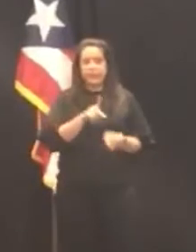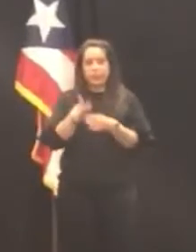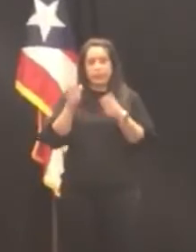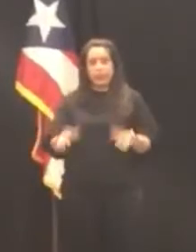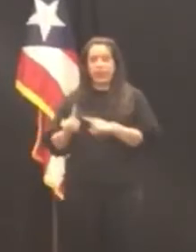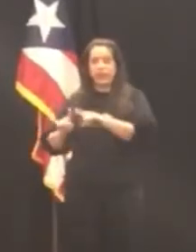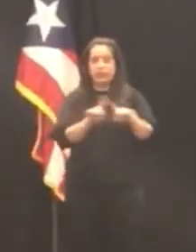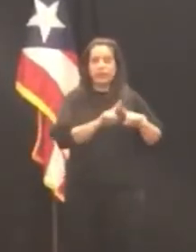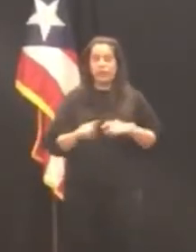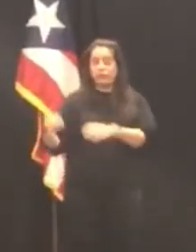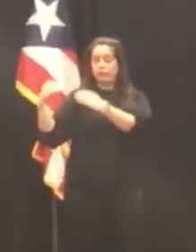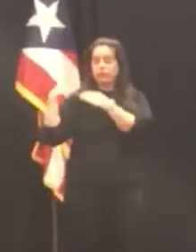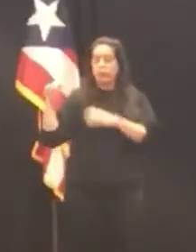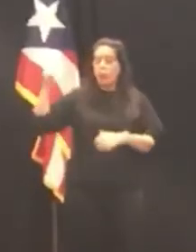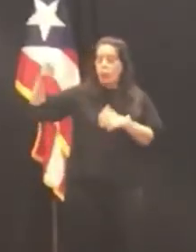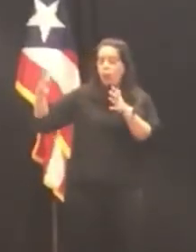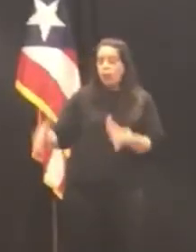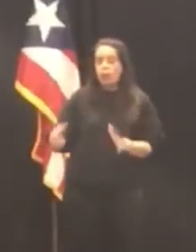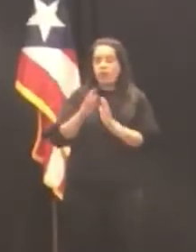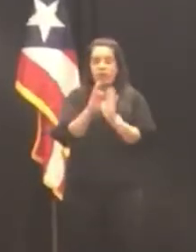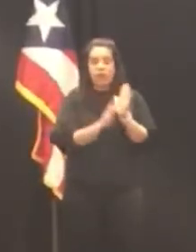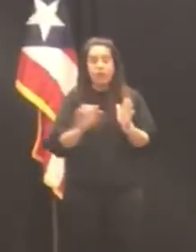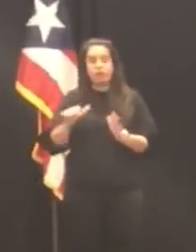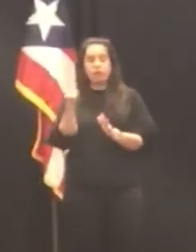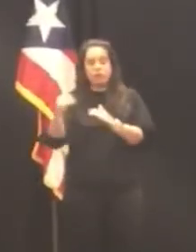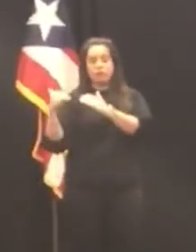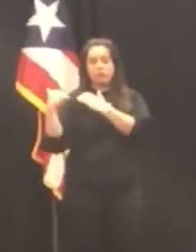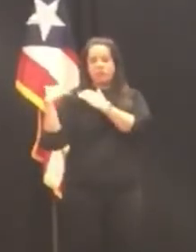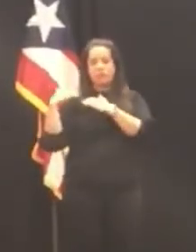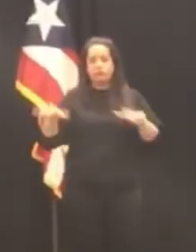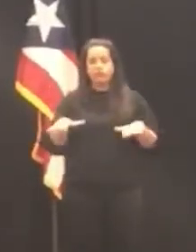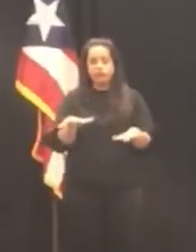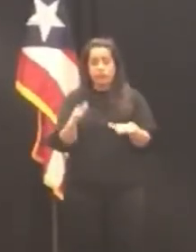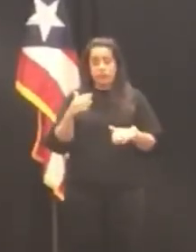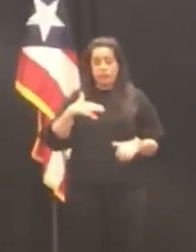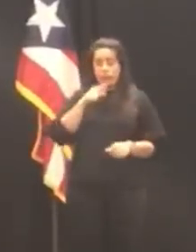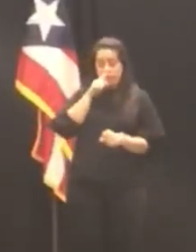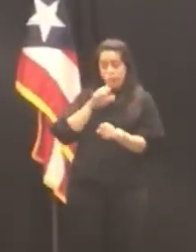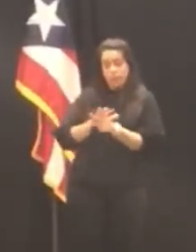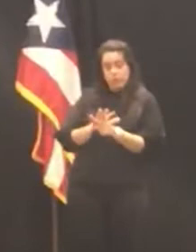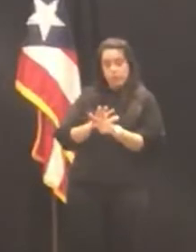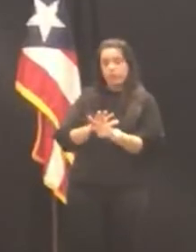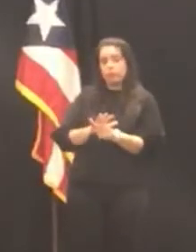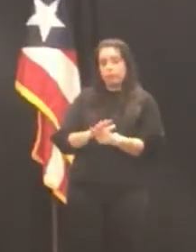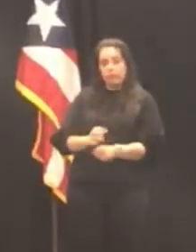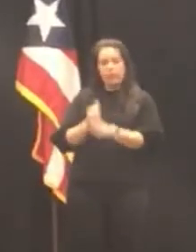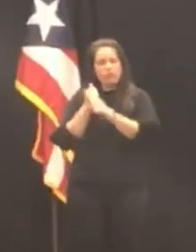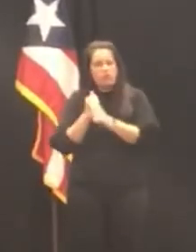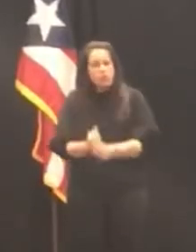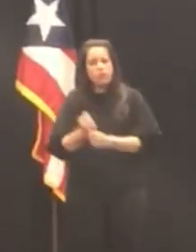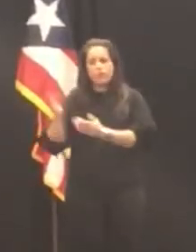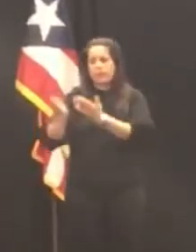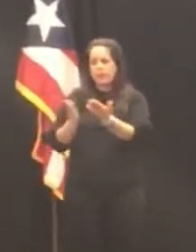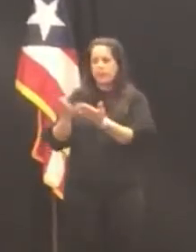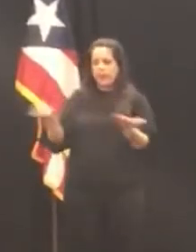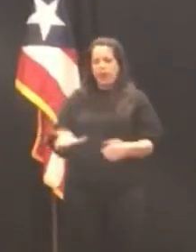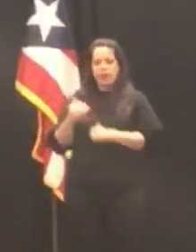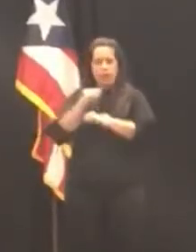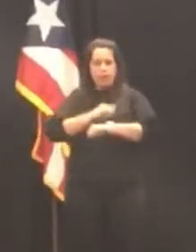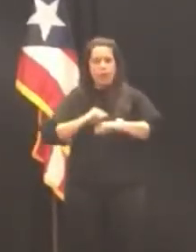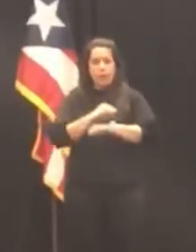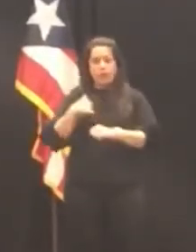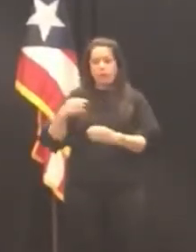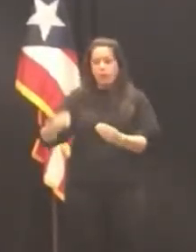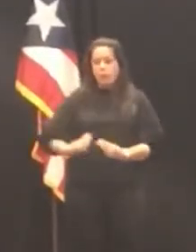distintos puestos de jueces fiscales y otras posiciones mi compromiso inquebrantable de servir a mi isla me